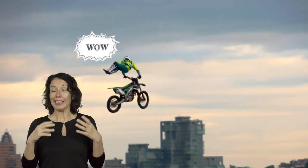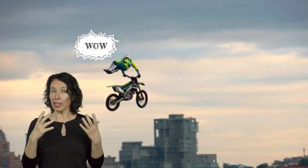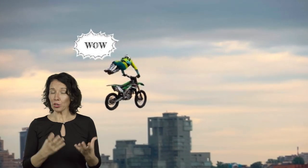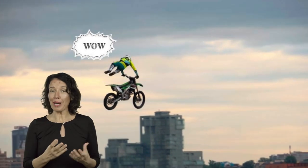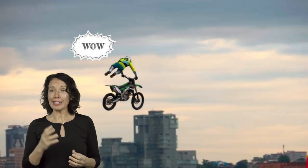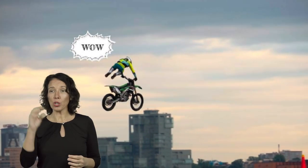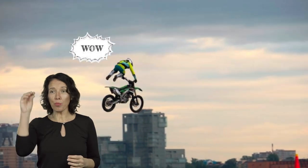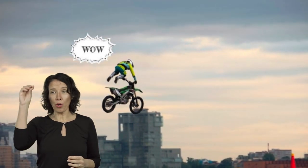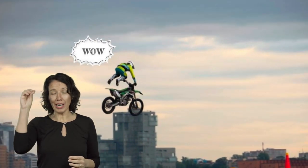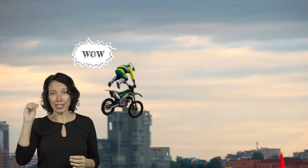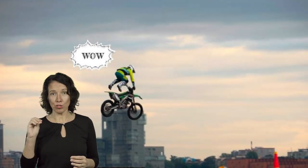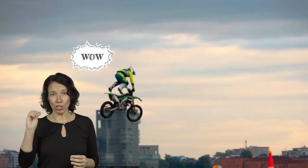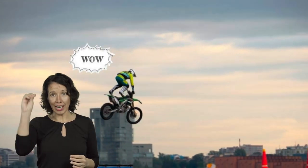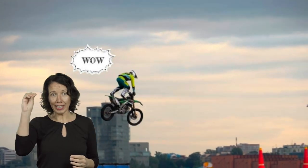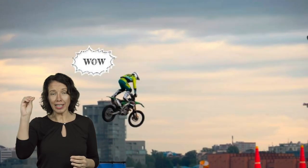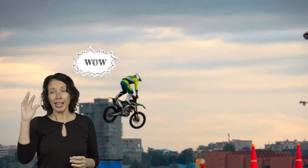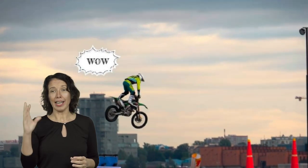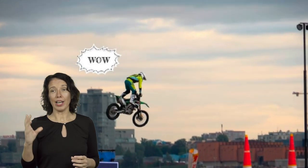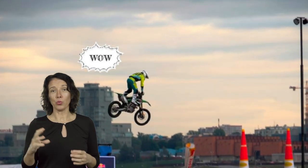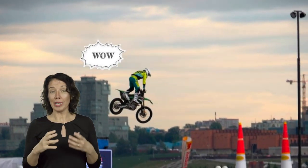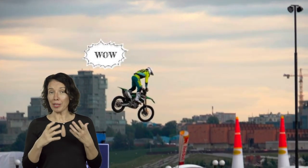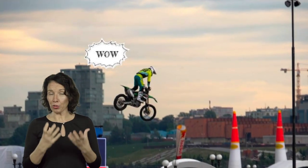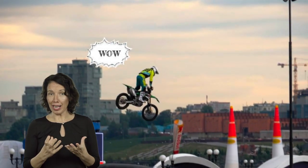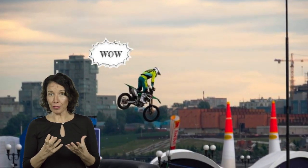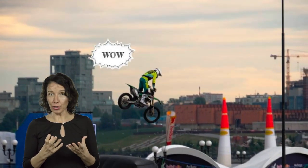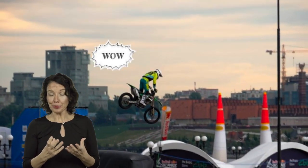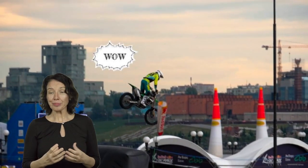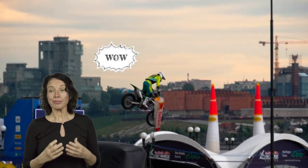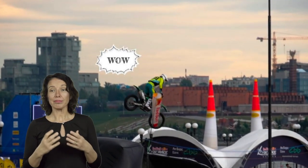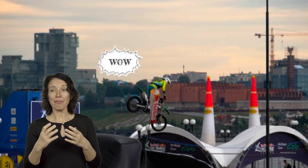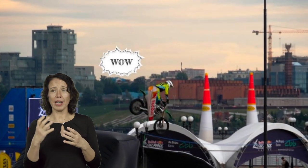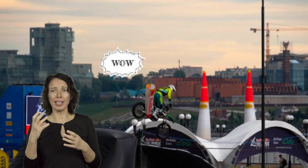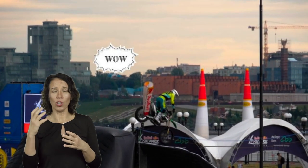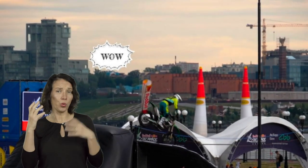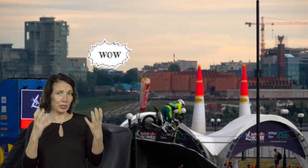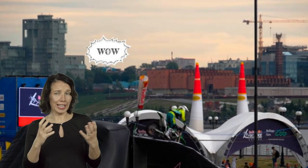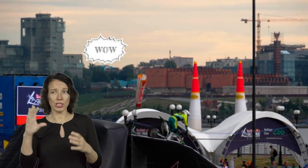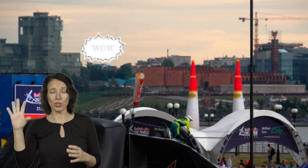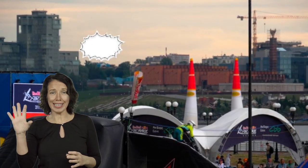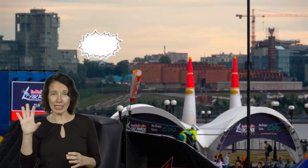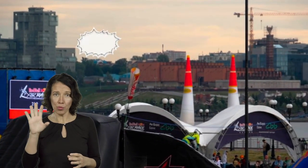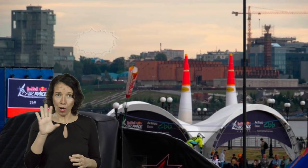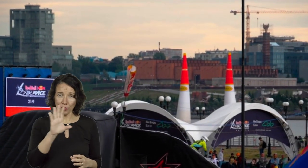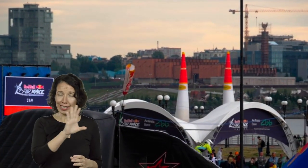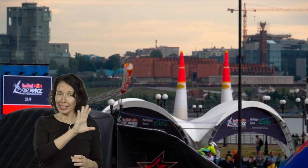in automatico puoi associare un elemento grafico o un testo che si muove in